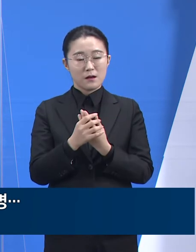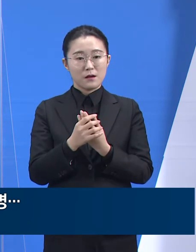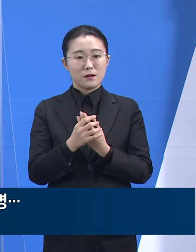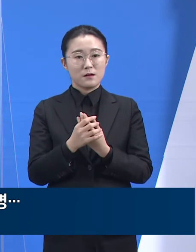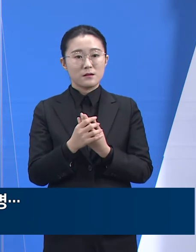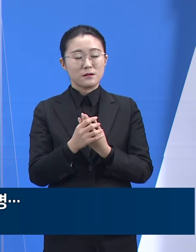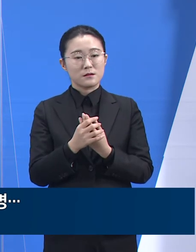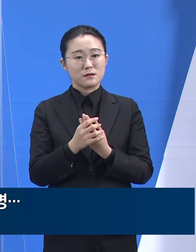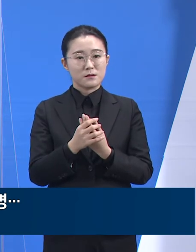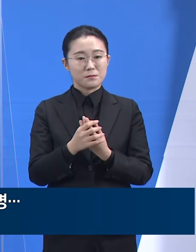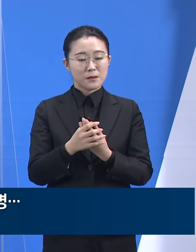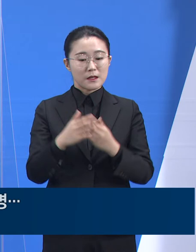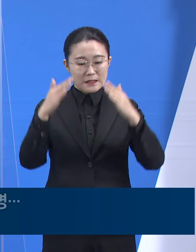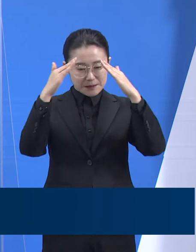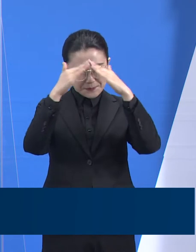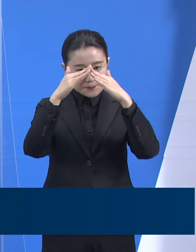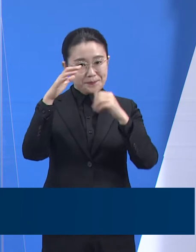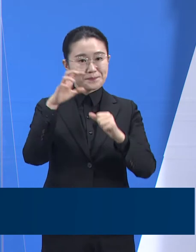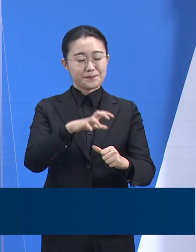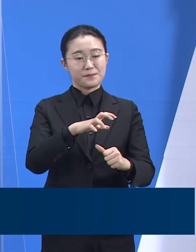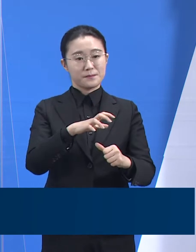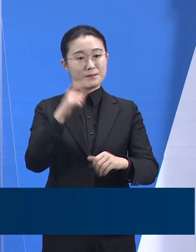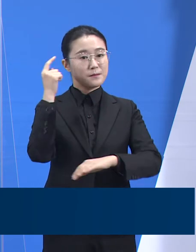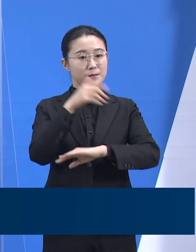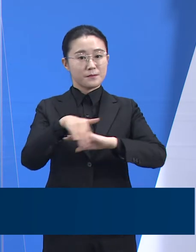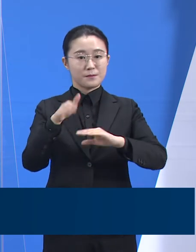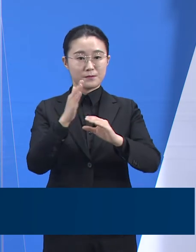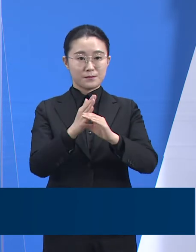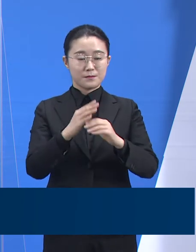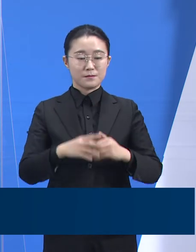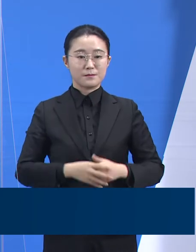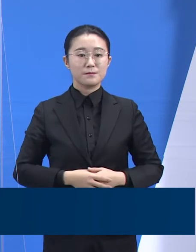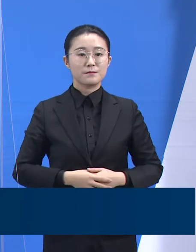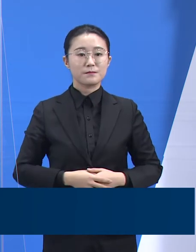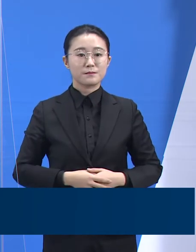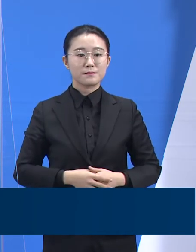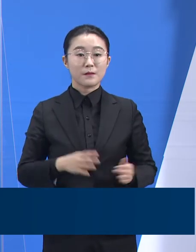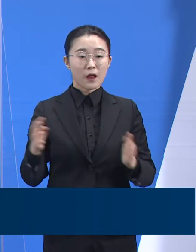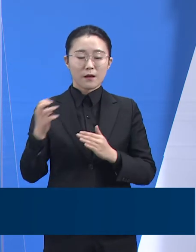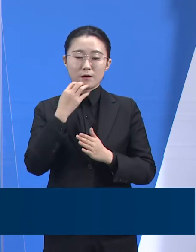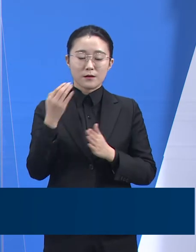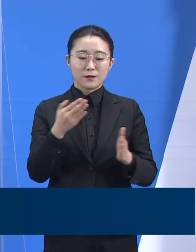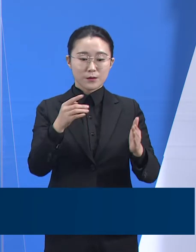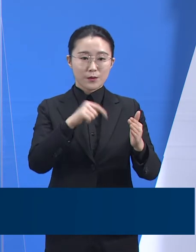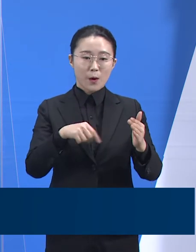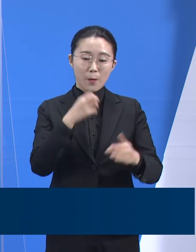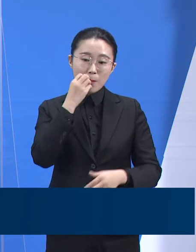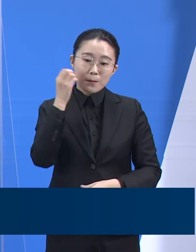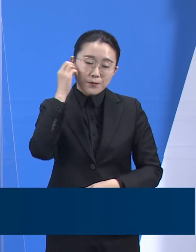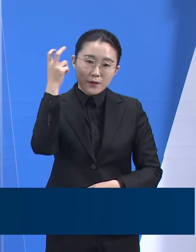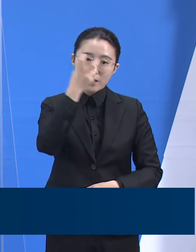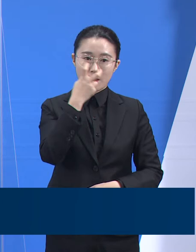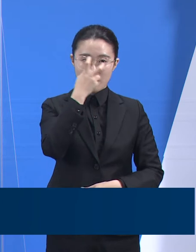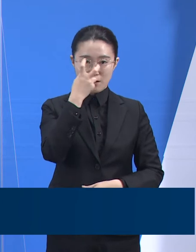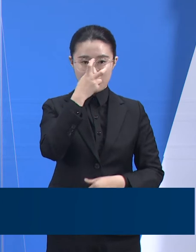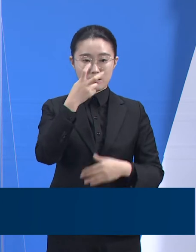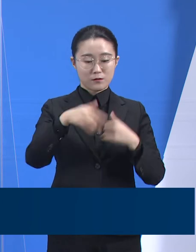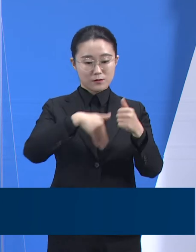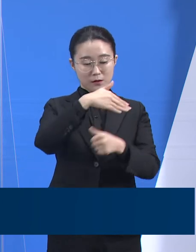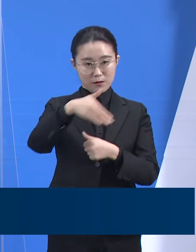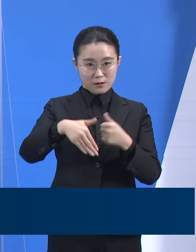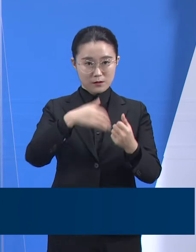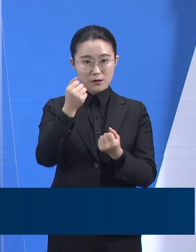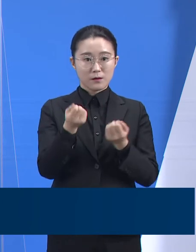다음은 경기도 병상 운용 및 홈케어 시스템 관리 현황입니다. 12월 29일 0시 기준 일반과